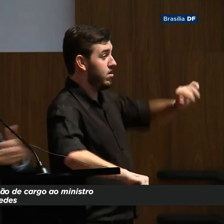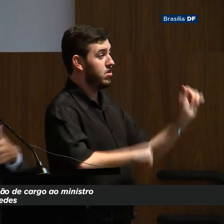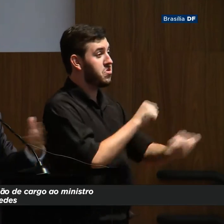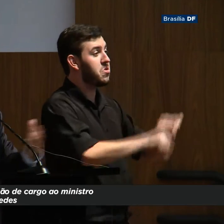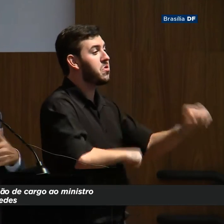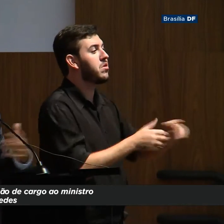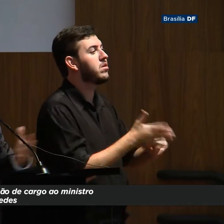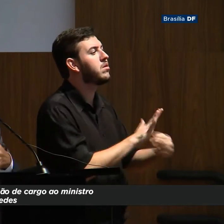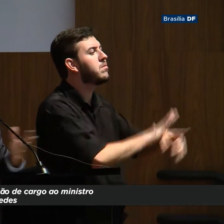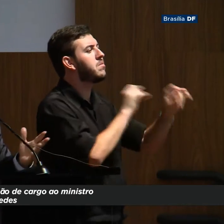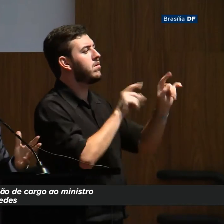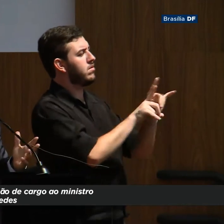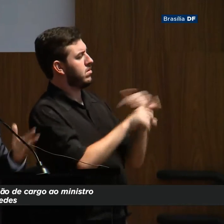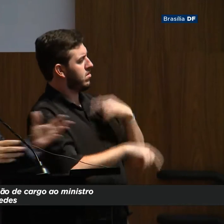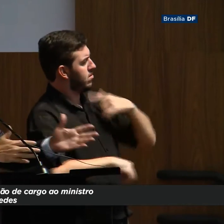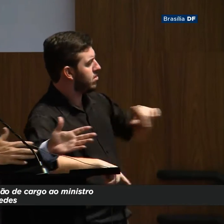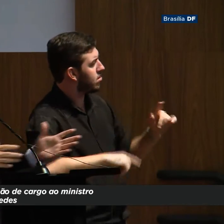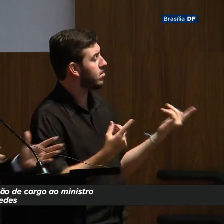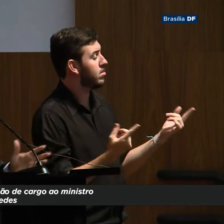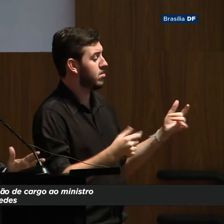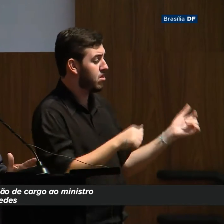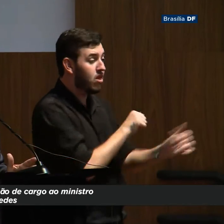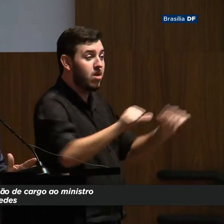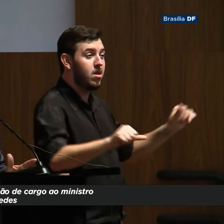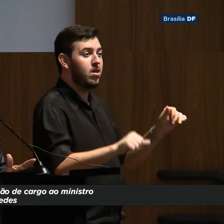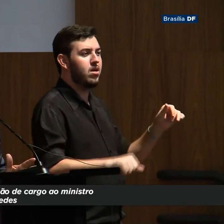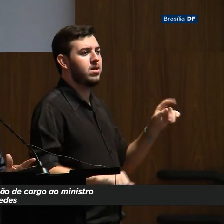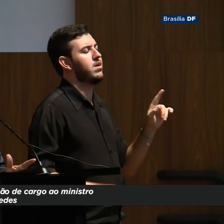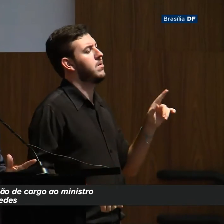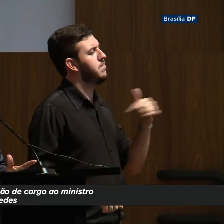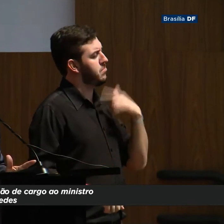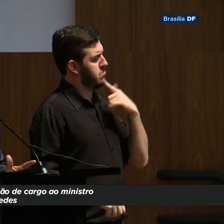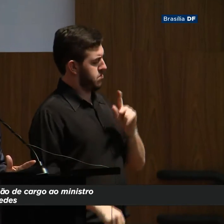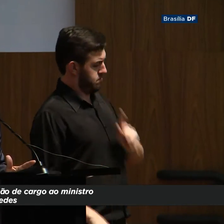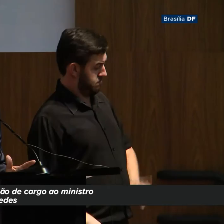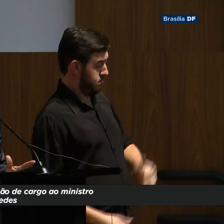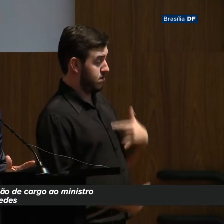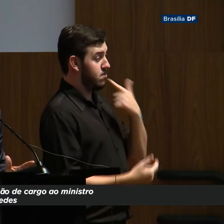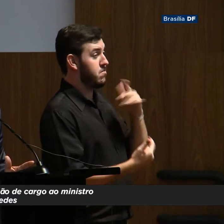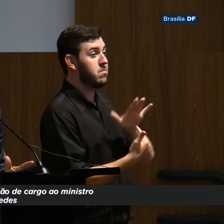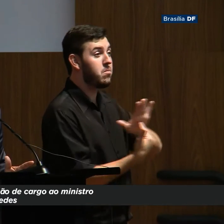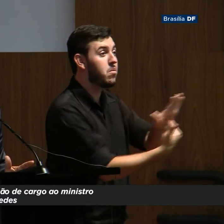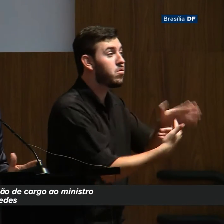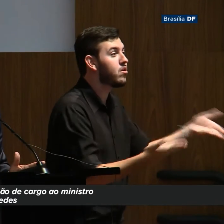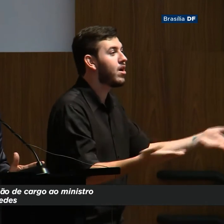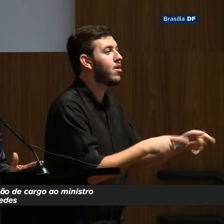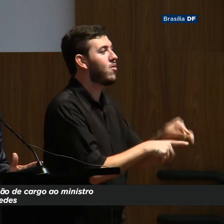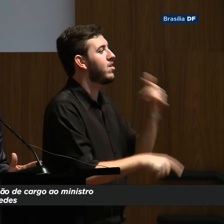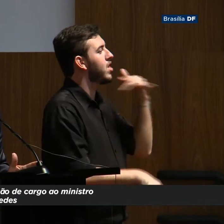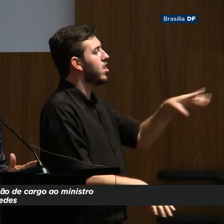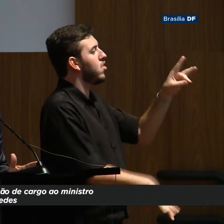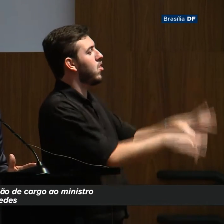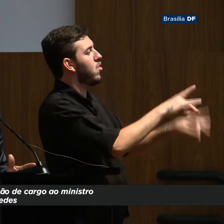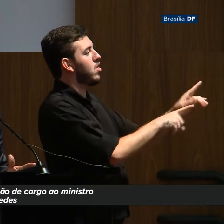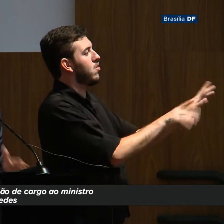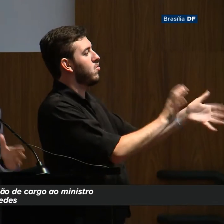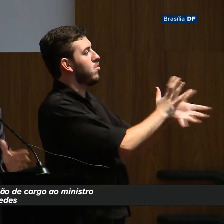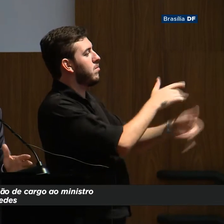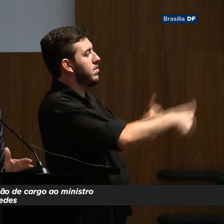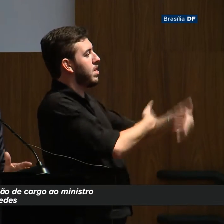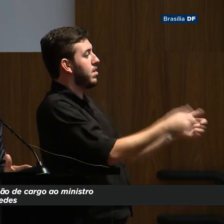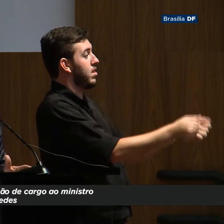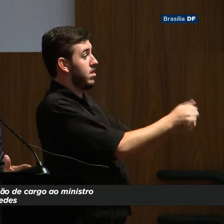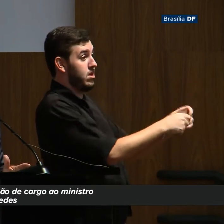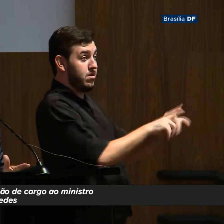não é mais de tomar lá da cá. O presidente mostrou isso agora quando fez a sua equipe. E eu acho que a classe política